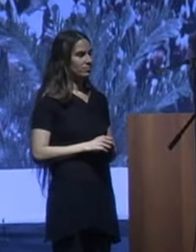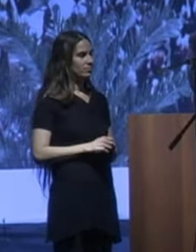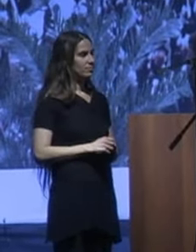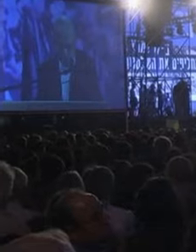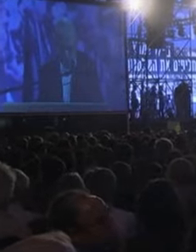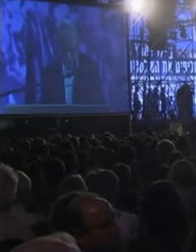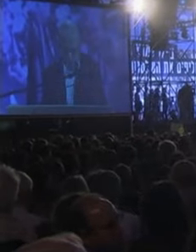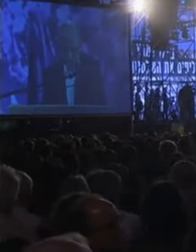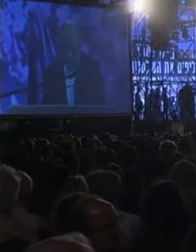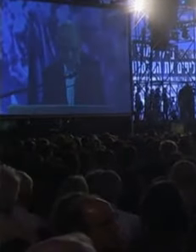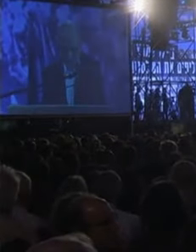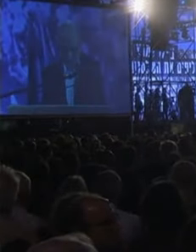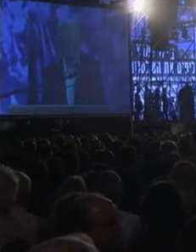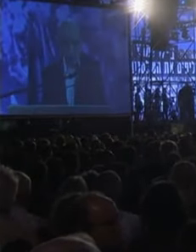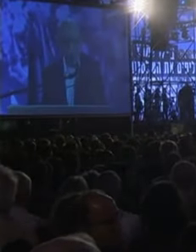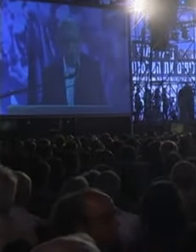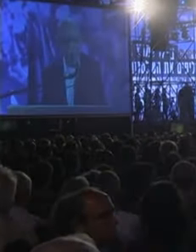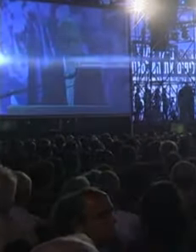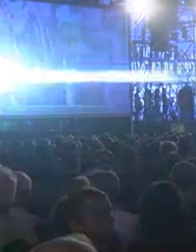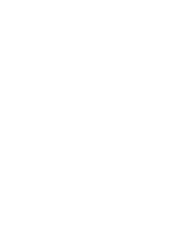l'absence d'un accord de paix avec les Palestiniens.